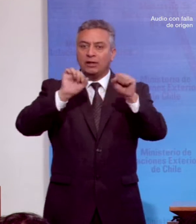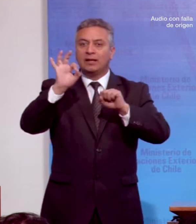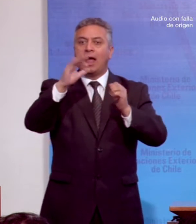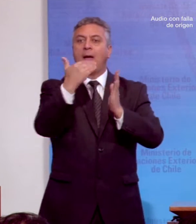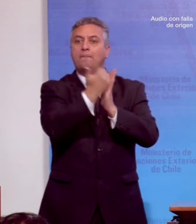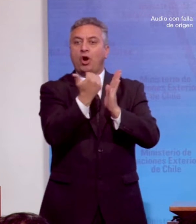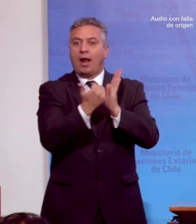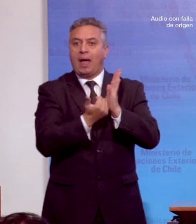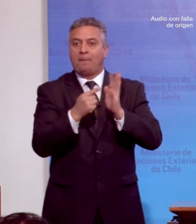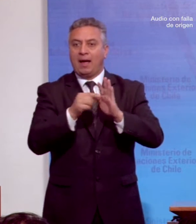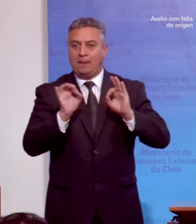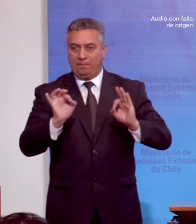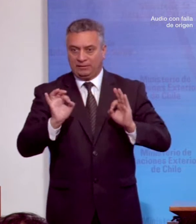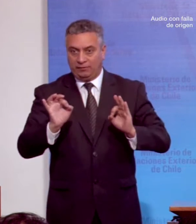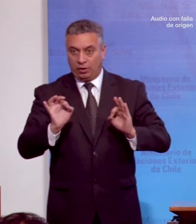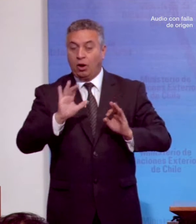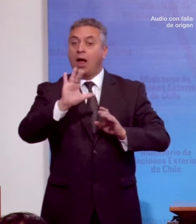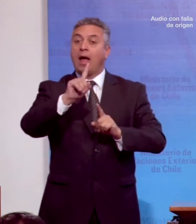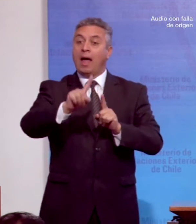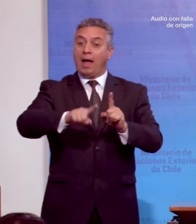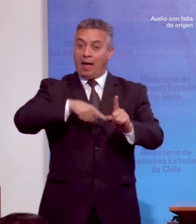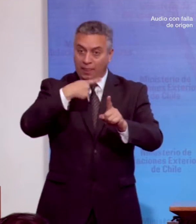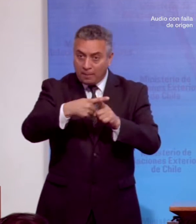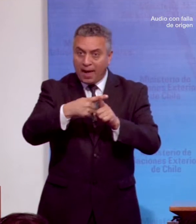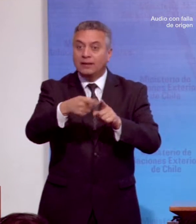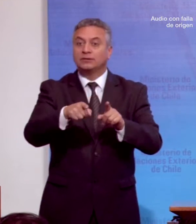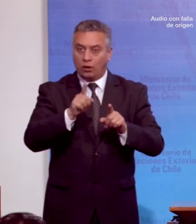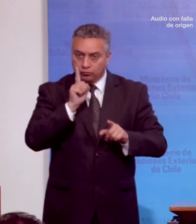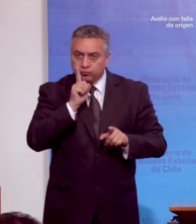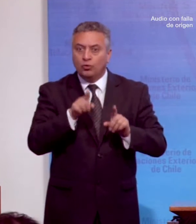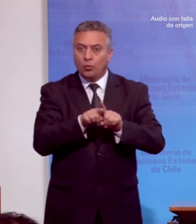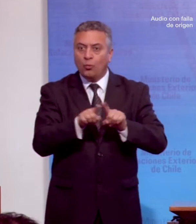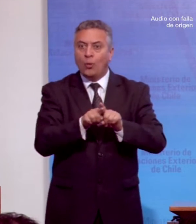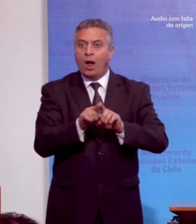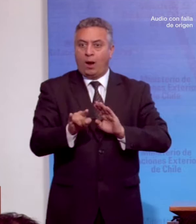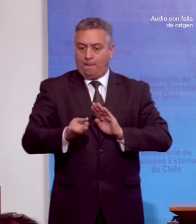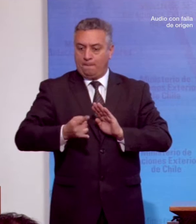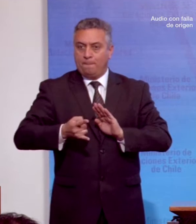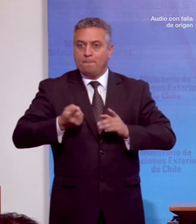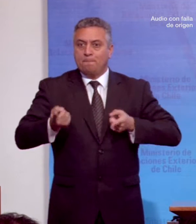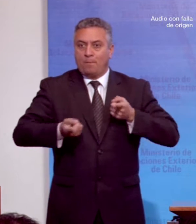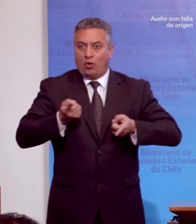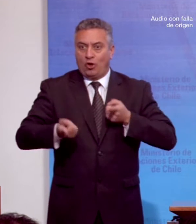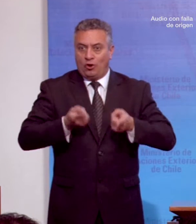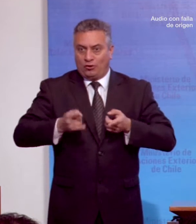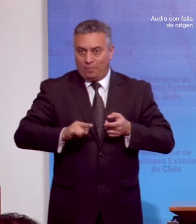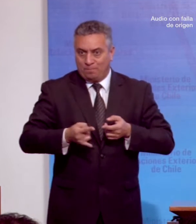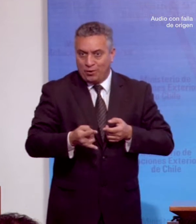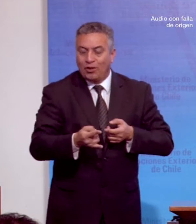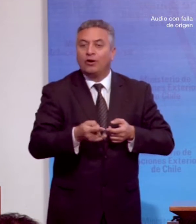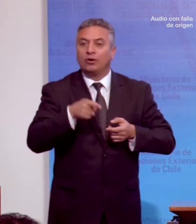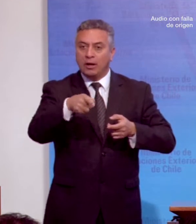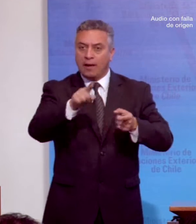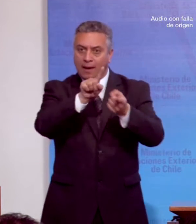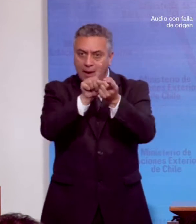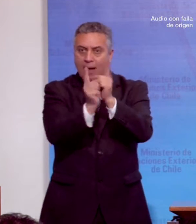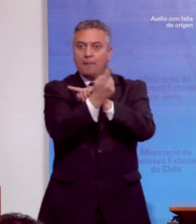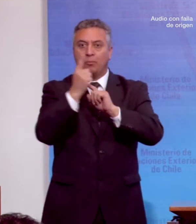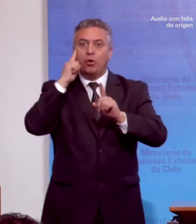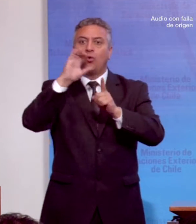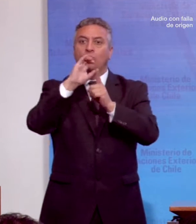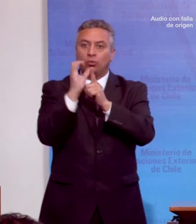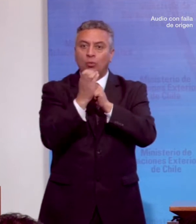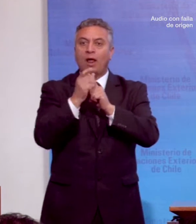específicos. Pero además, ha sido un motor para hacer avanzar en la sociedad el cambio cultural que lleva a